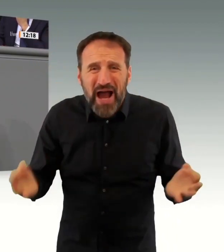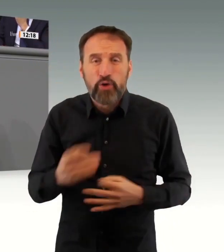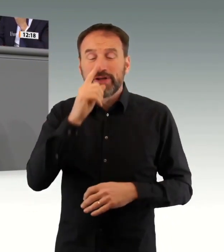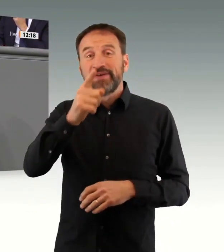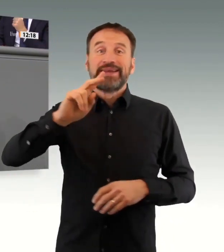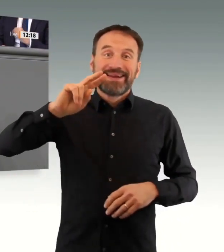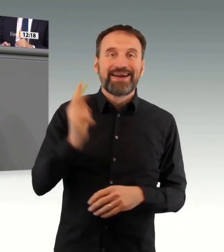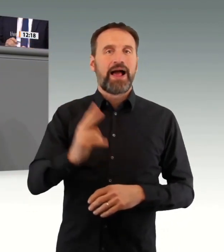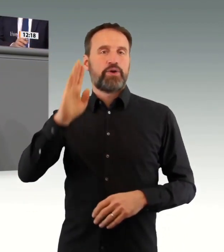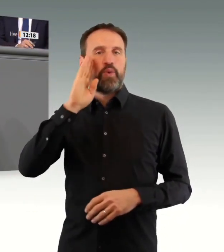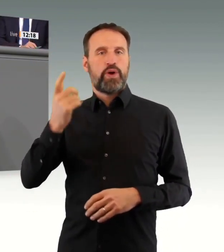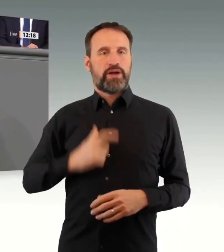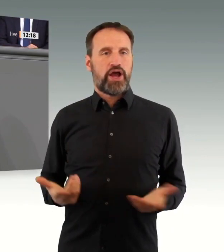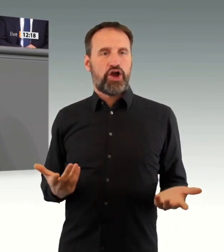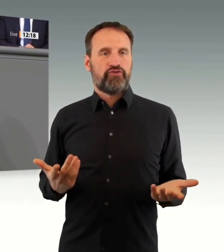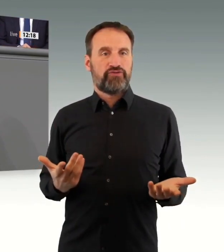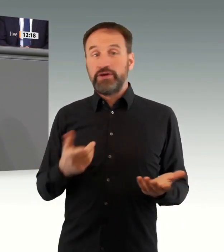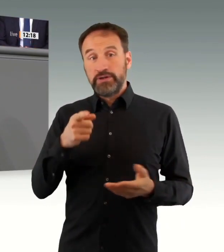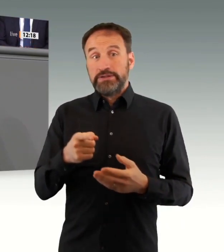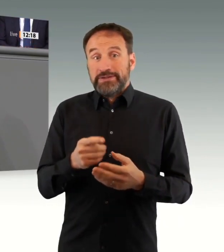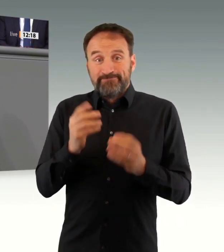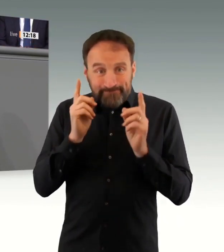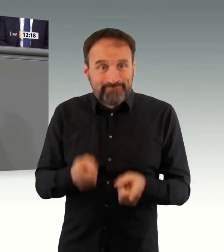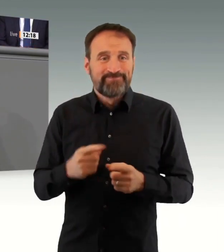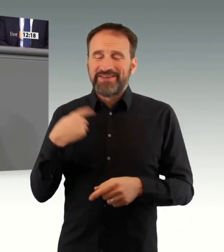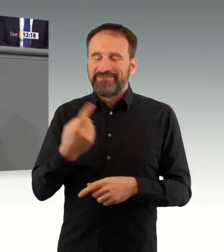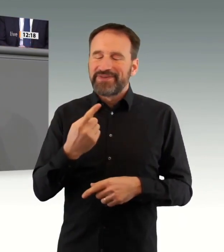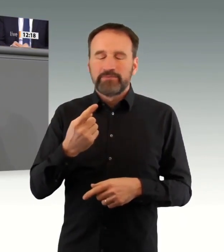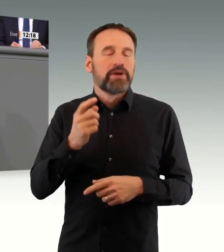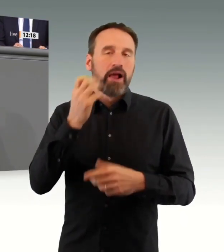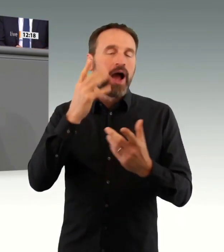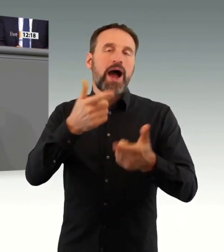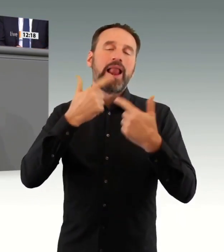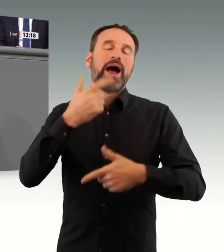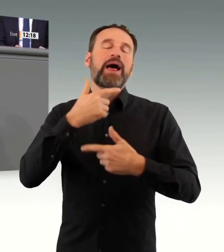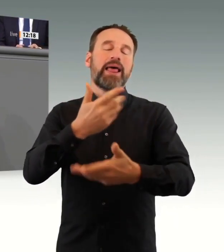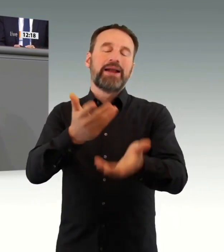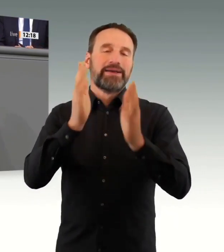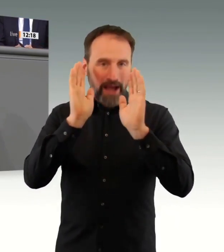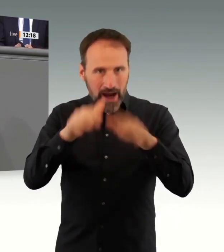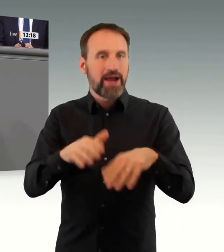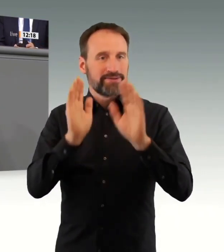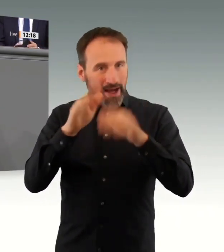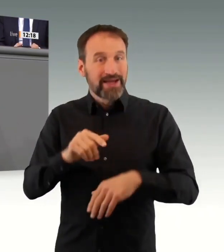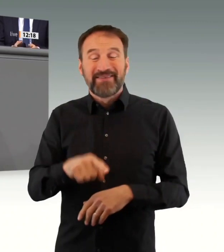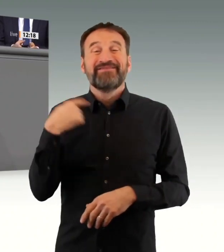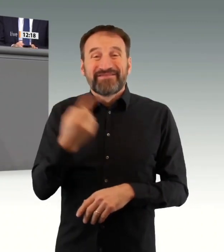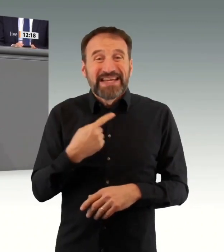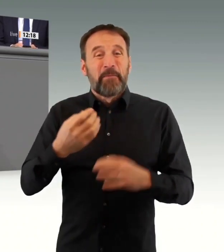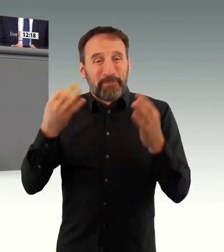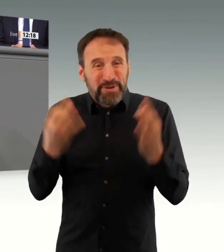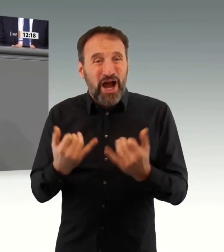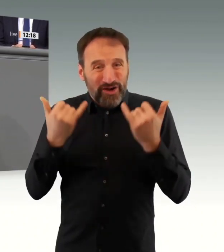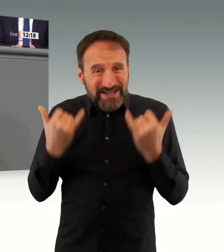Einzelne Bundesländer haben das Kleebladsystem aktiviert. Patienten werden bundesweit verlegt. Diese Lage hat natürlich